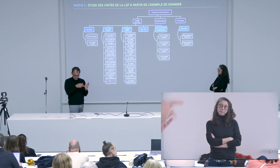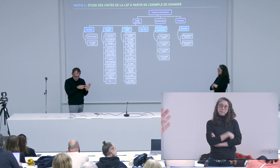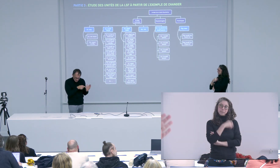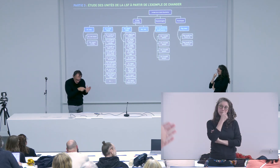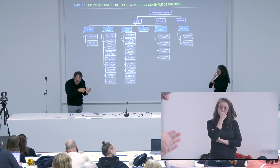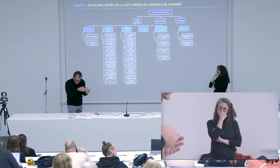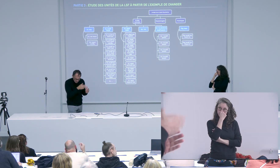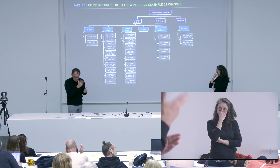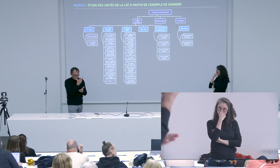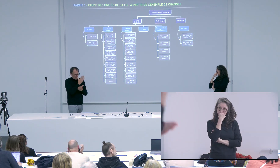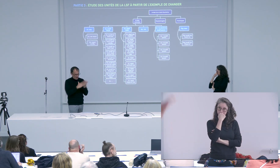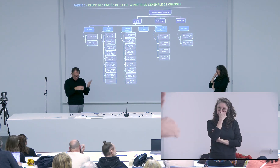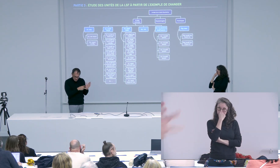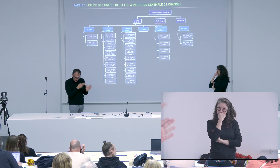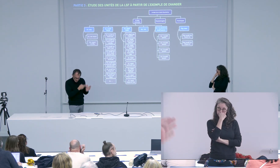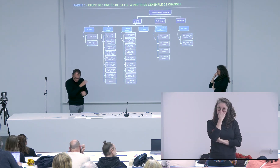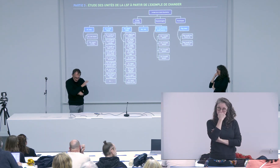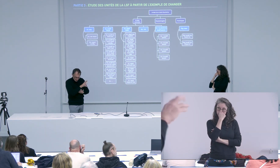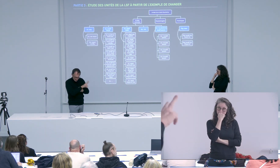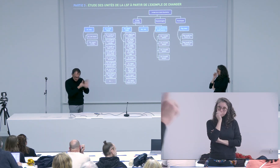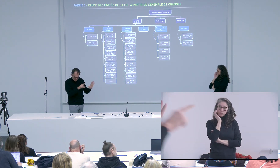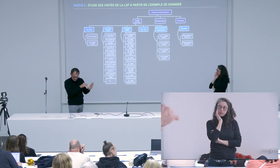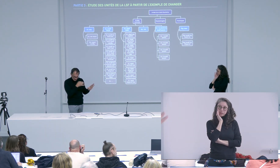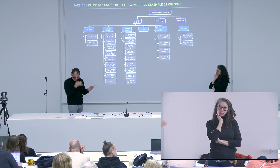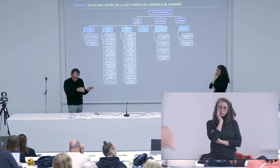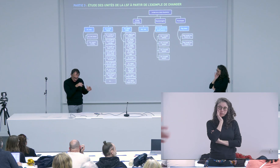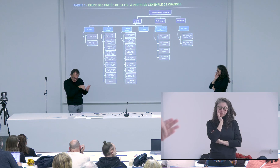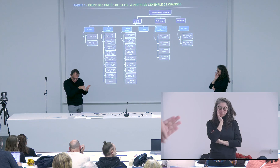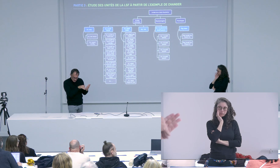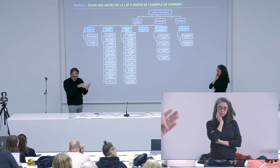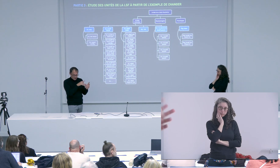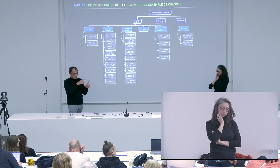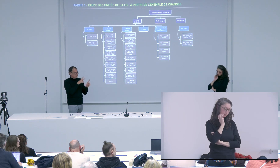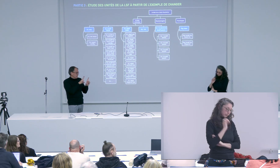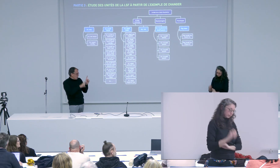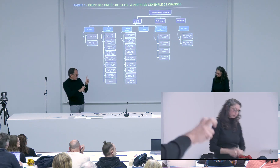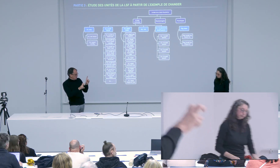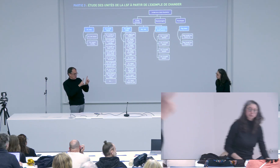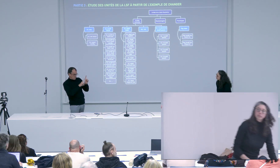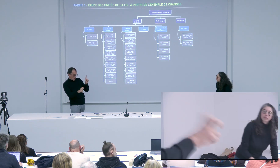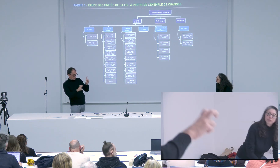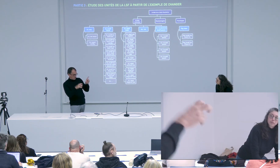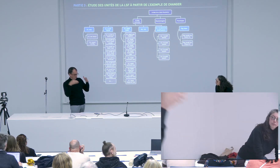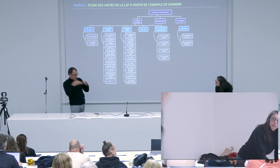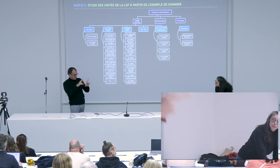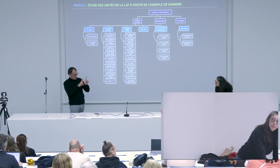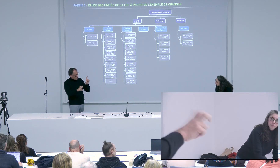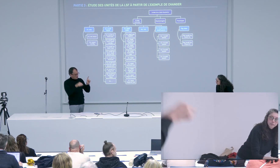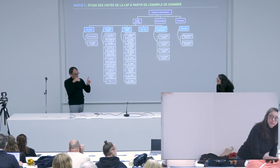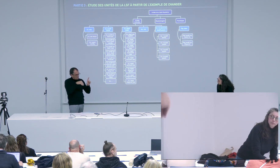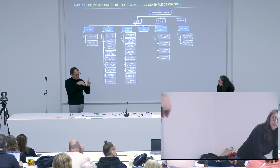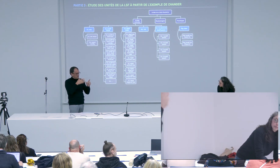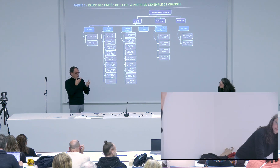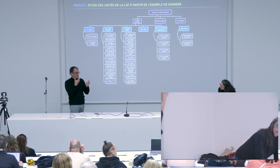dans le texte dans votre texte en page 137 vous sur l'approche